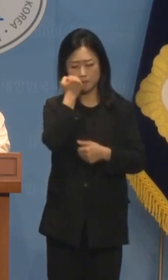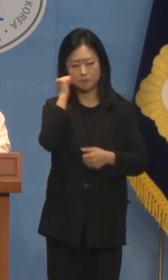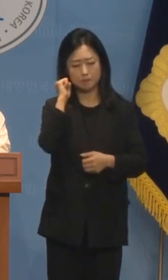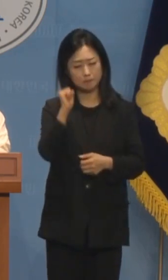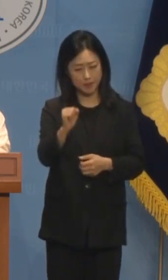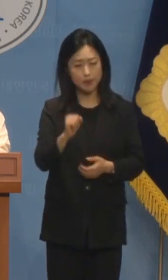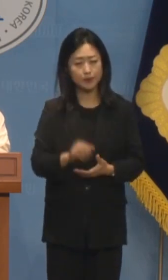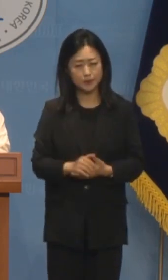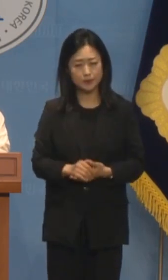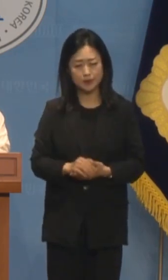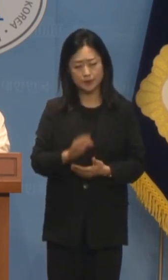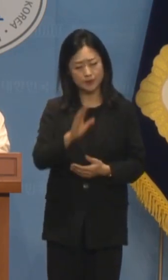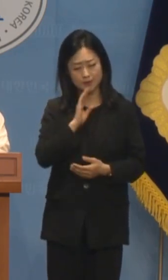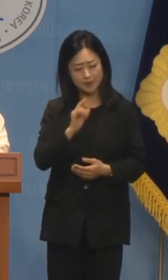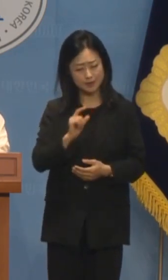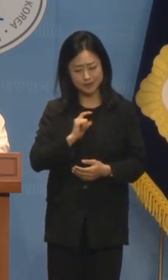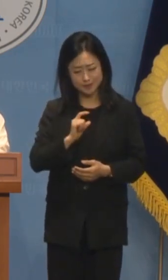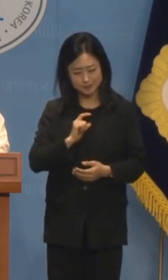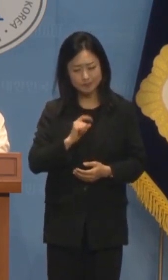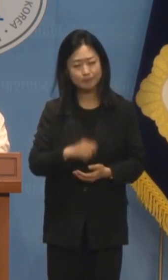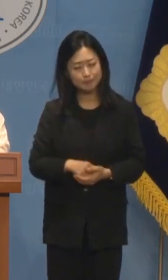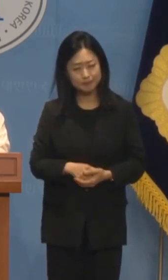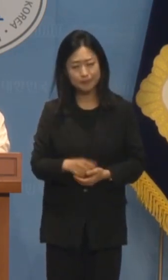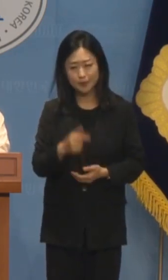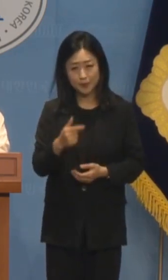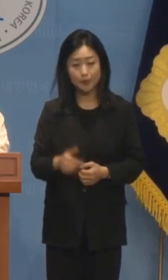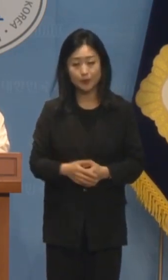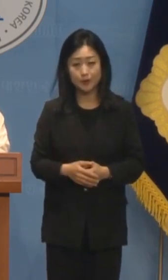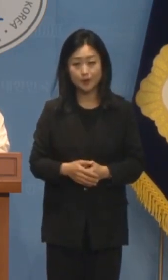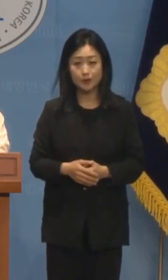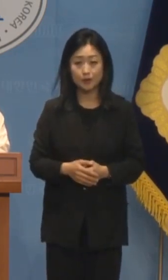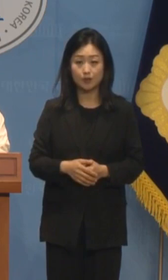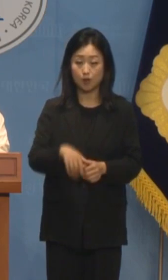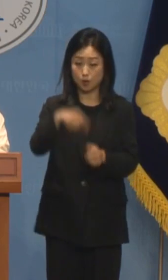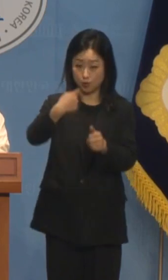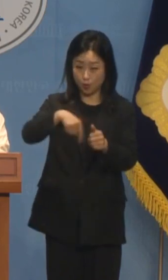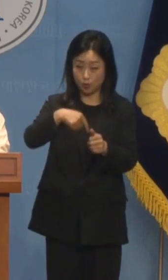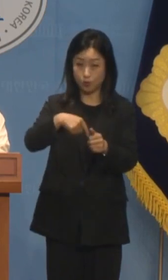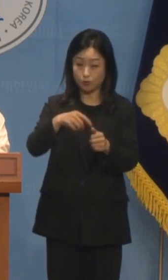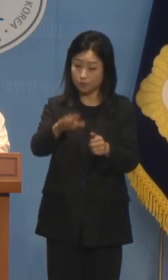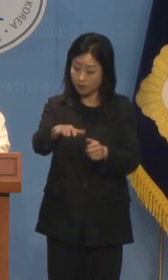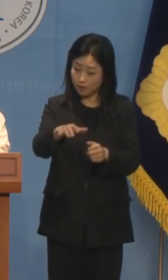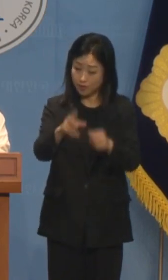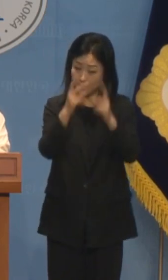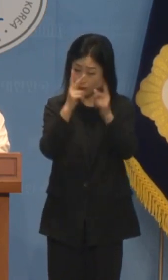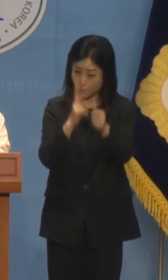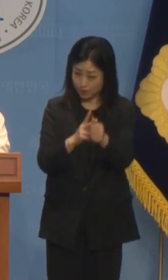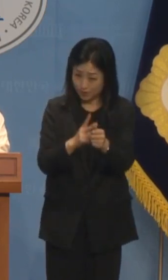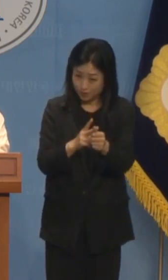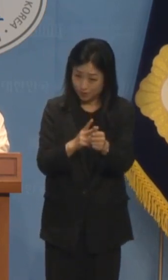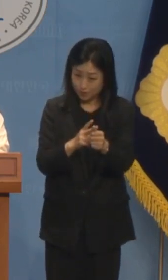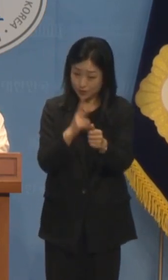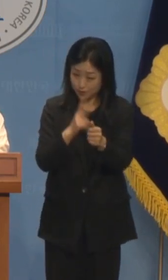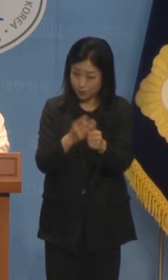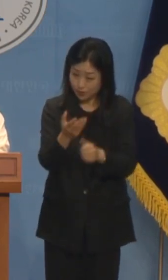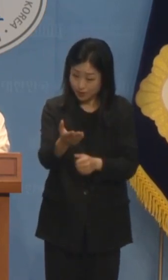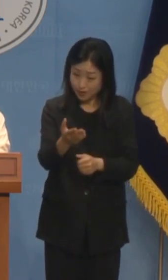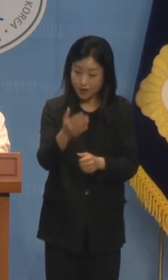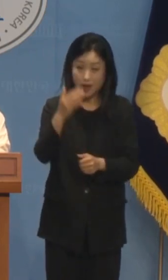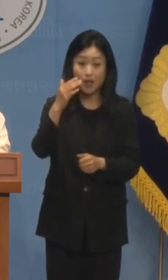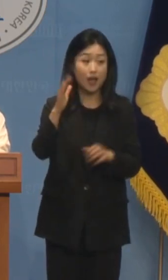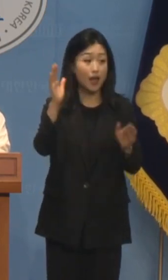의심스럽습니다 교육자로 학생들의 귀감이 되지는 못할 망정